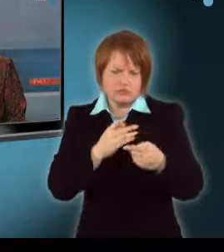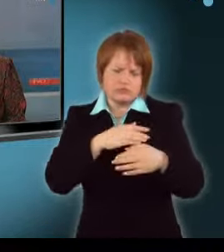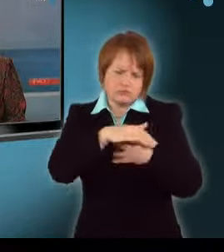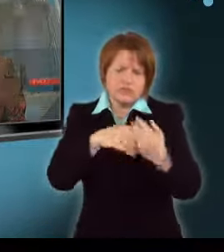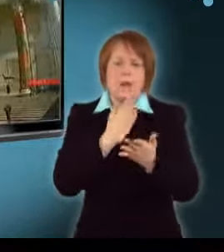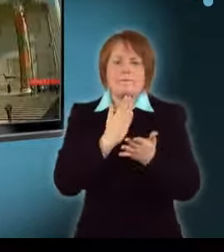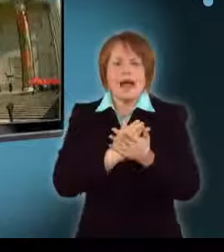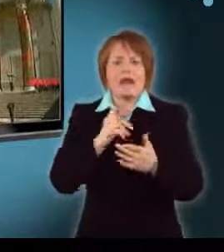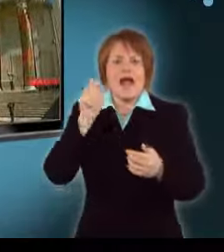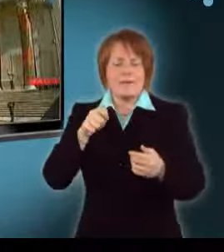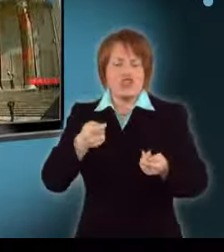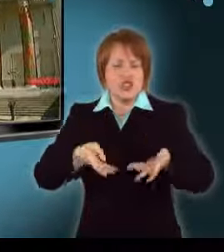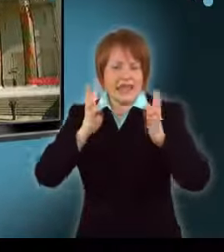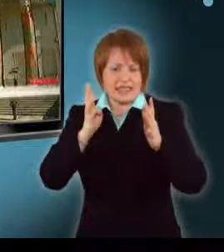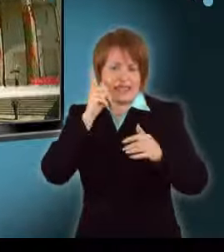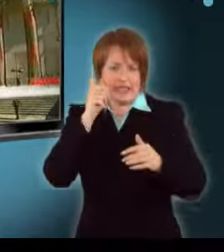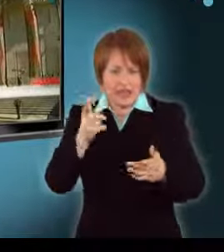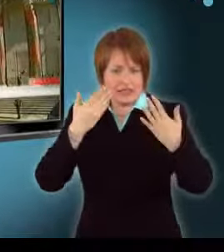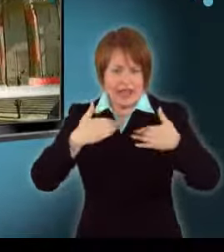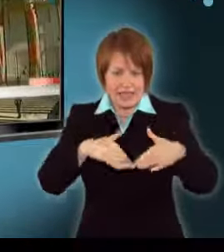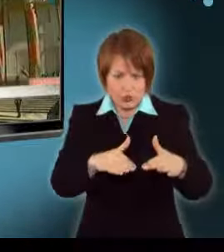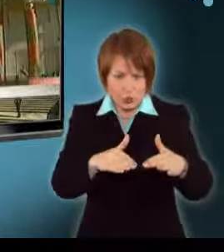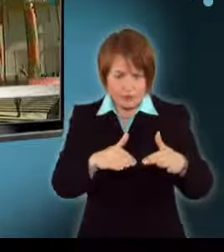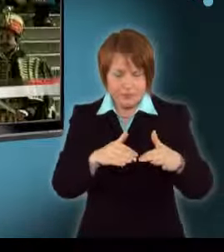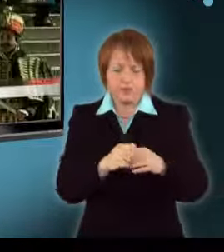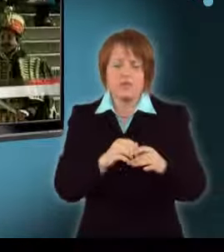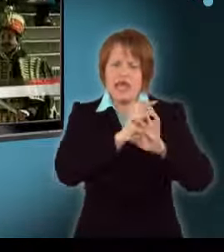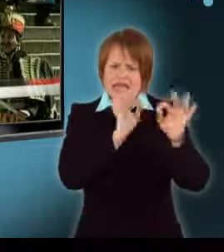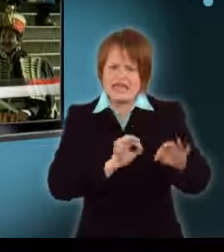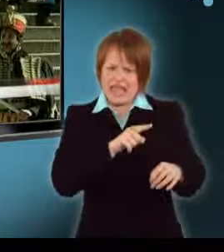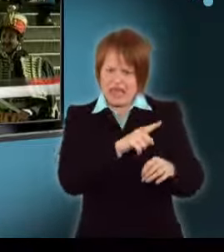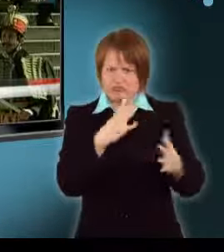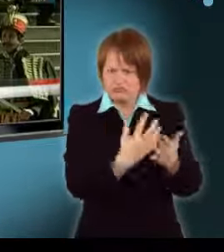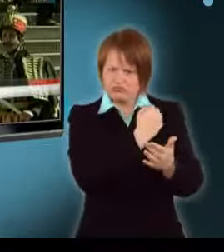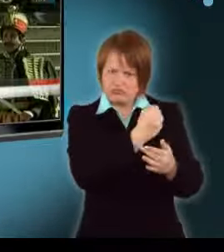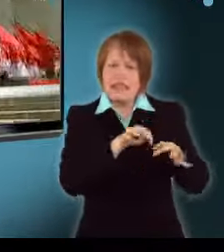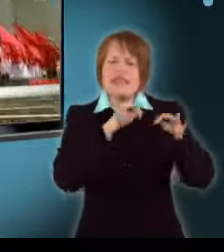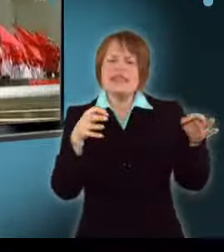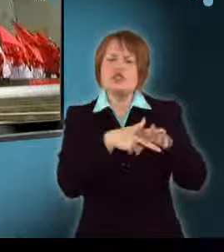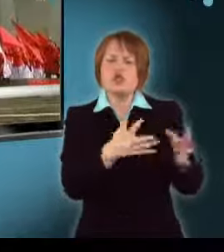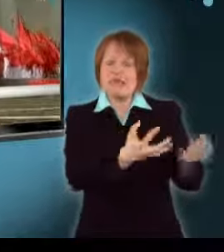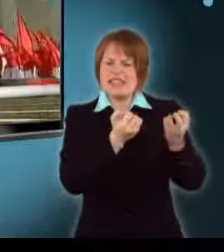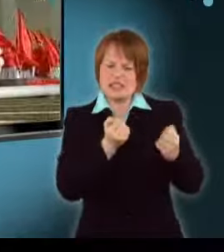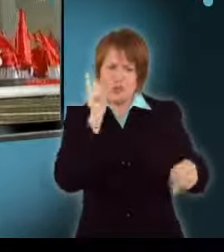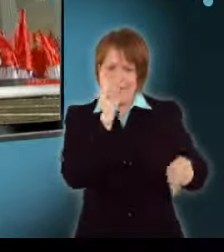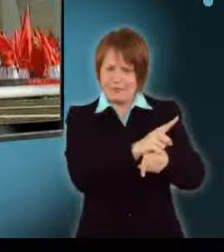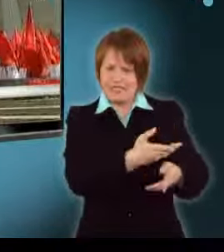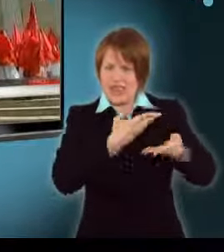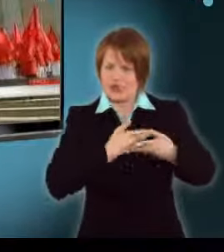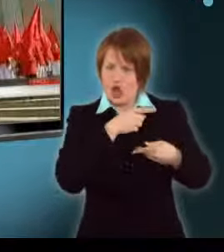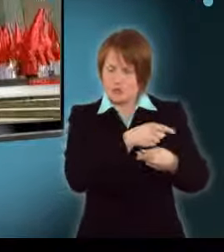Az idei rendezvényeket az Expander 2000 Kft. szervezi. A cég nyílt közbeszerzési eljáráson kapta a megbízást.